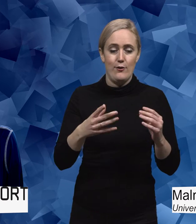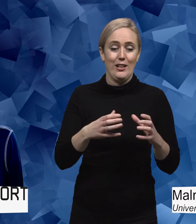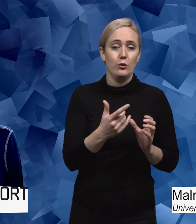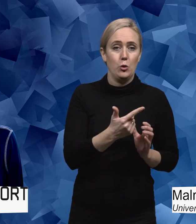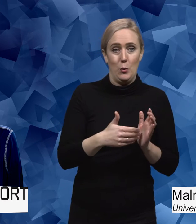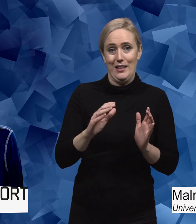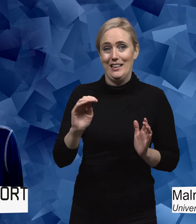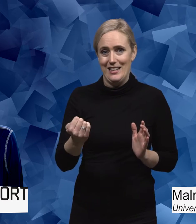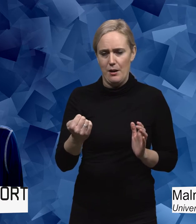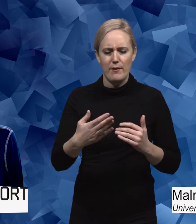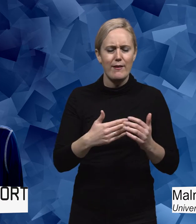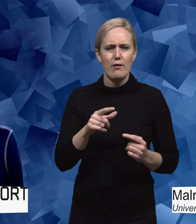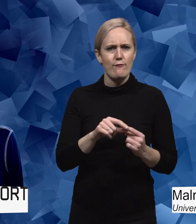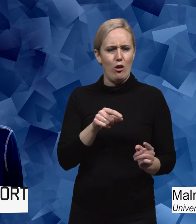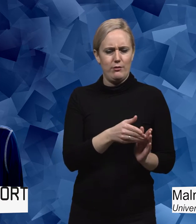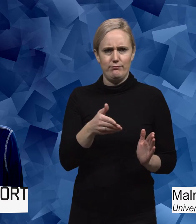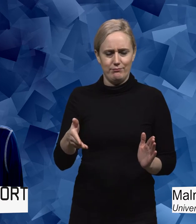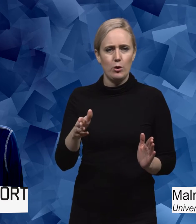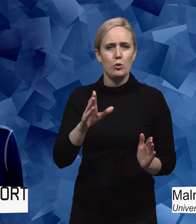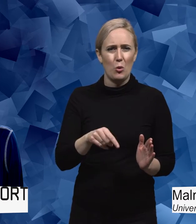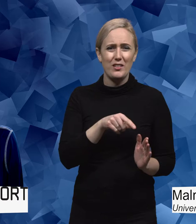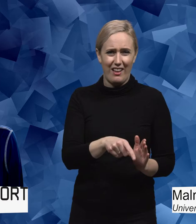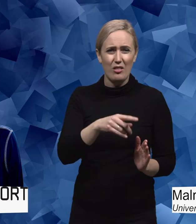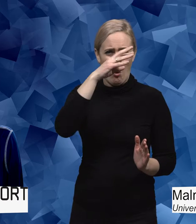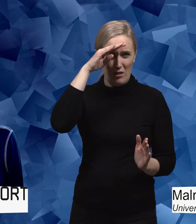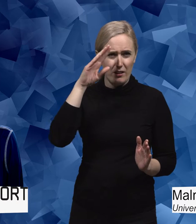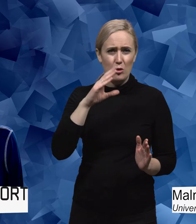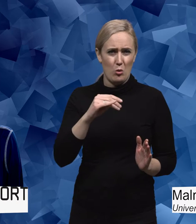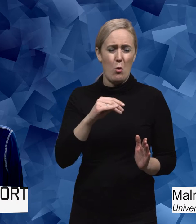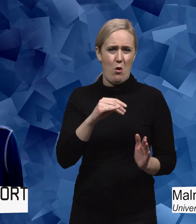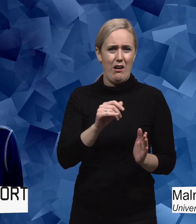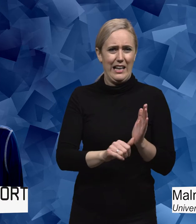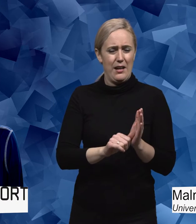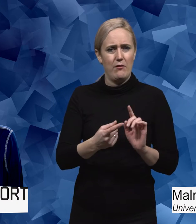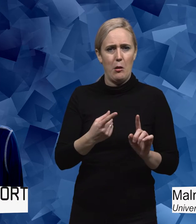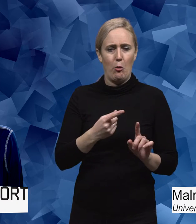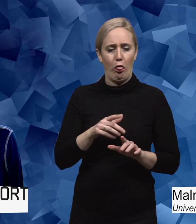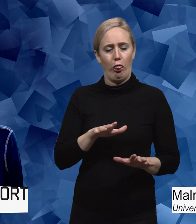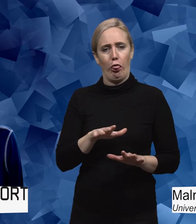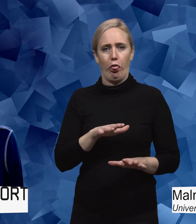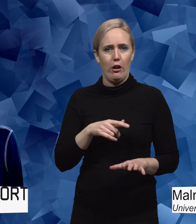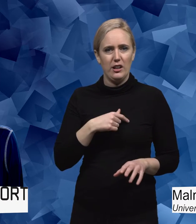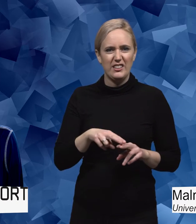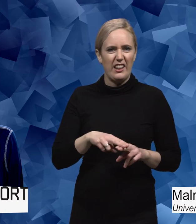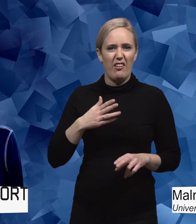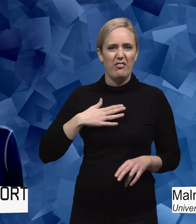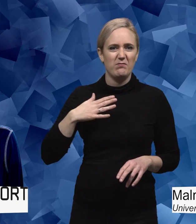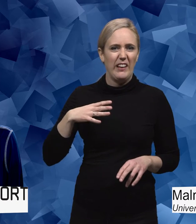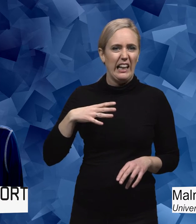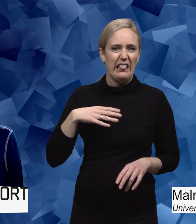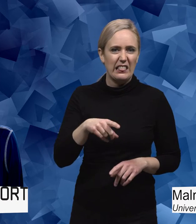i Sverige. Och att jag valde 7-9 är för att det verkar vara som att det är då olusten ökar. Både bland framförallt flickor men